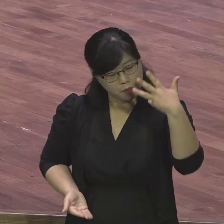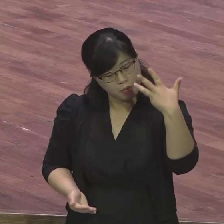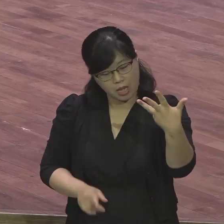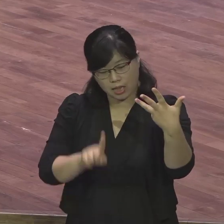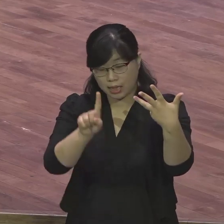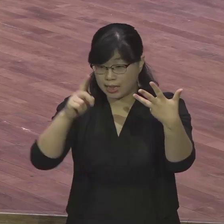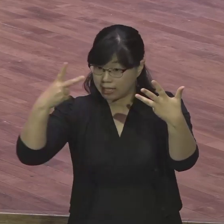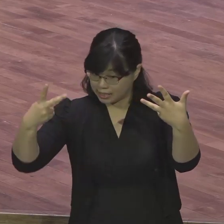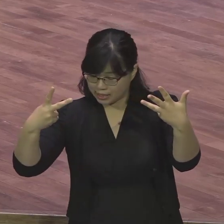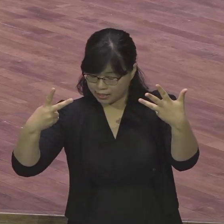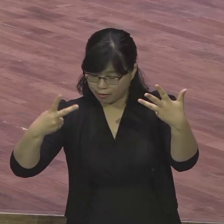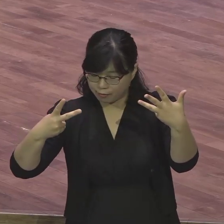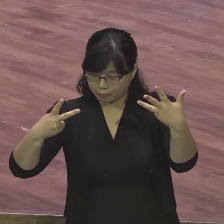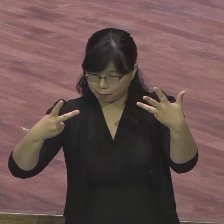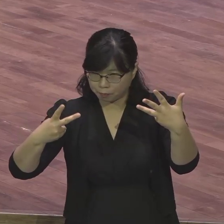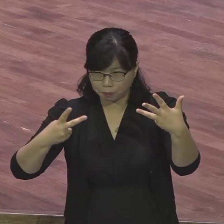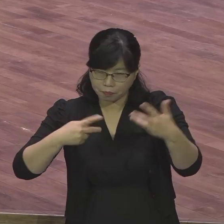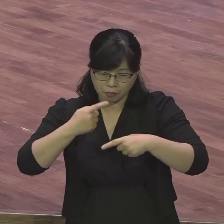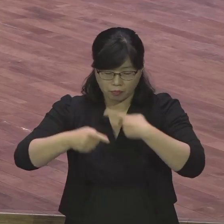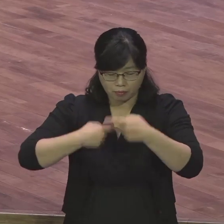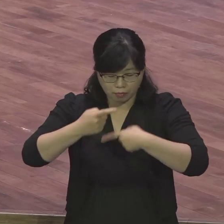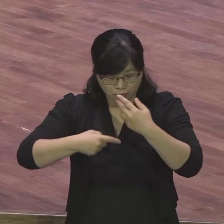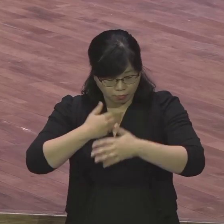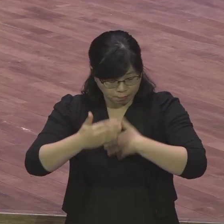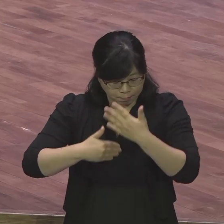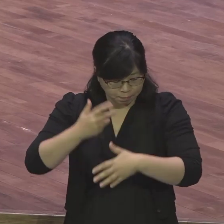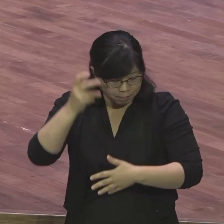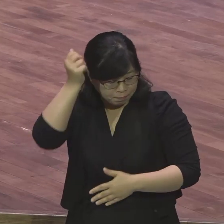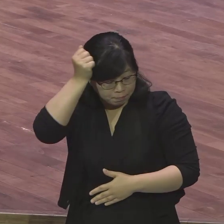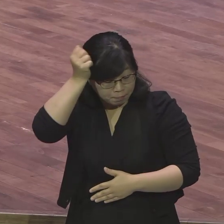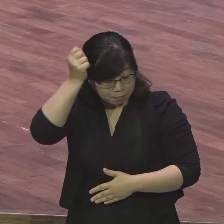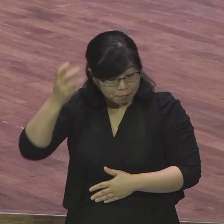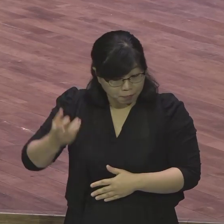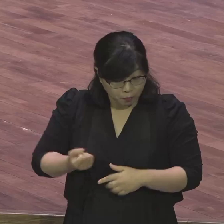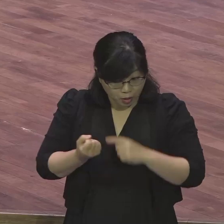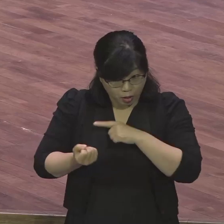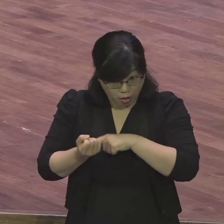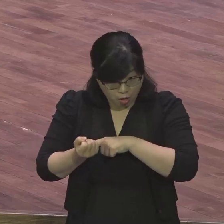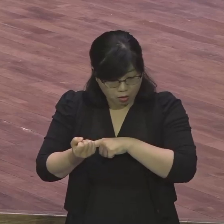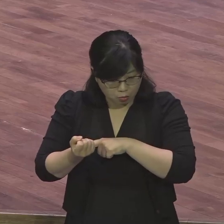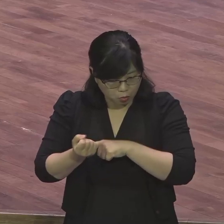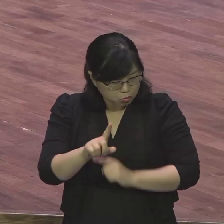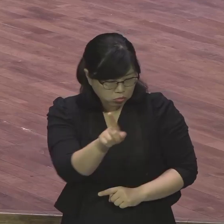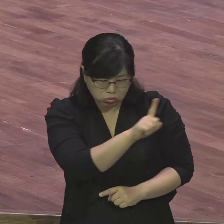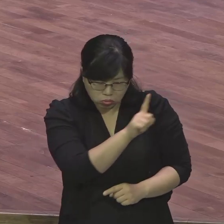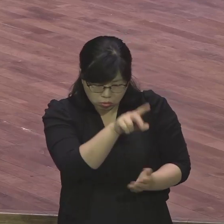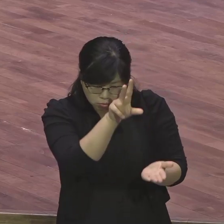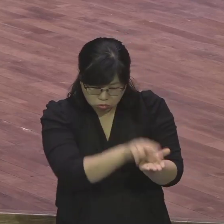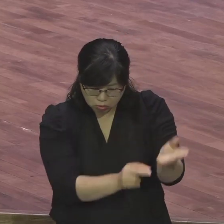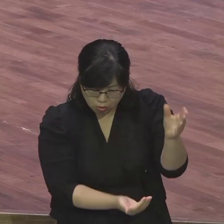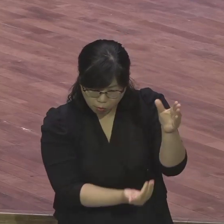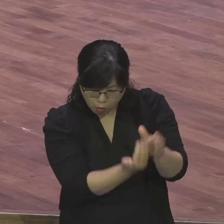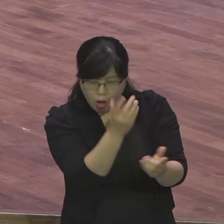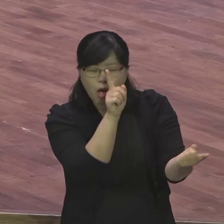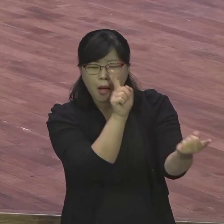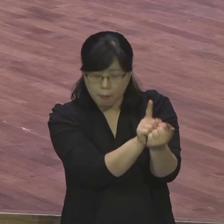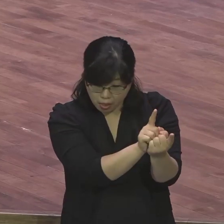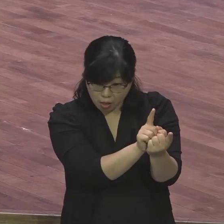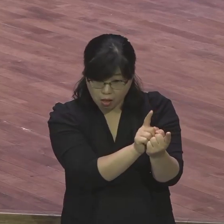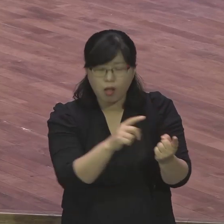여러분 자신이 어떤 상황이 와도 얼마나 여러 가지 문제가 옵니까 어떤 상황이